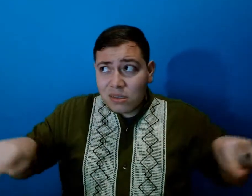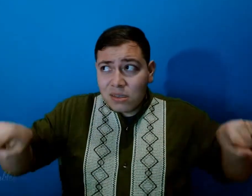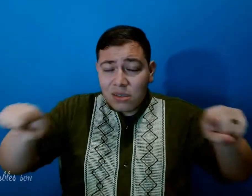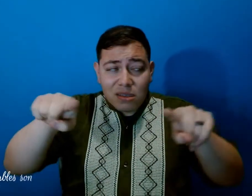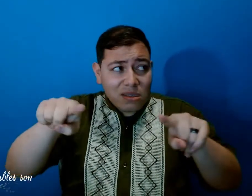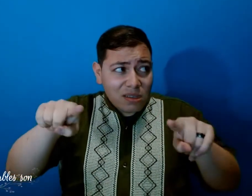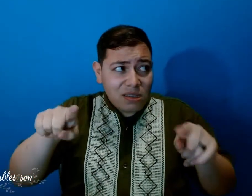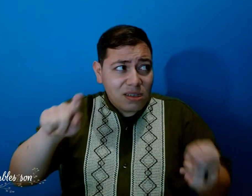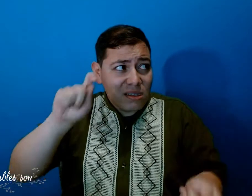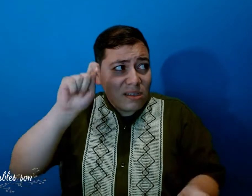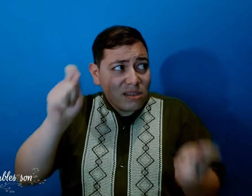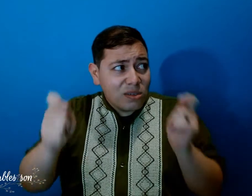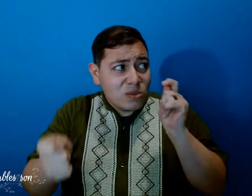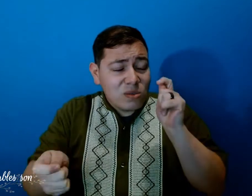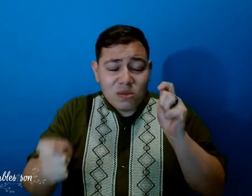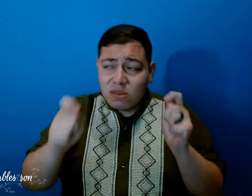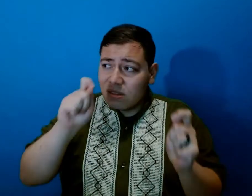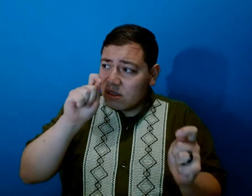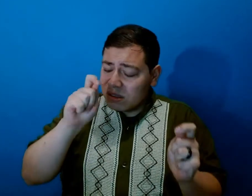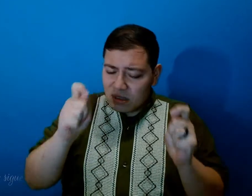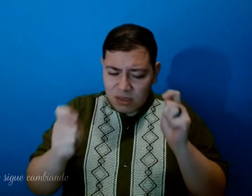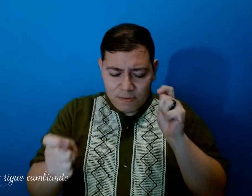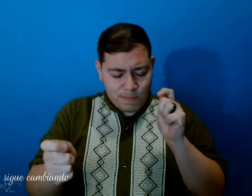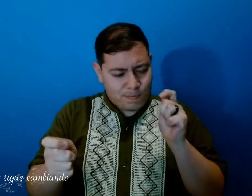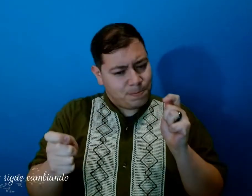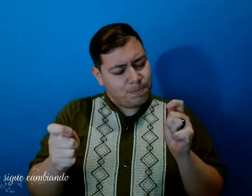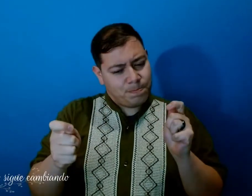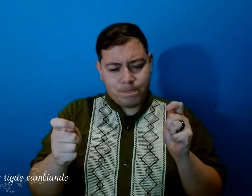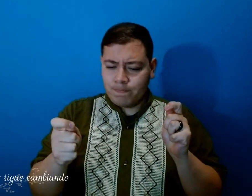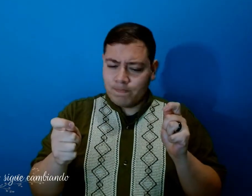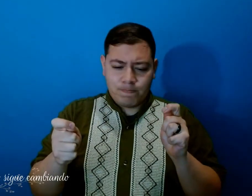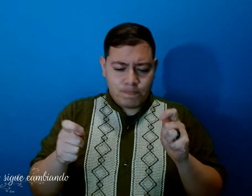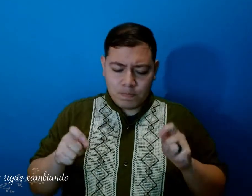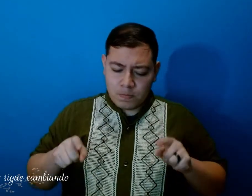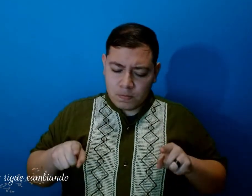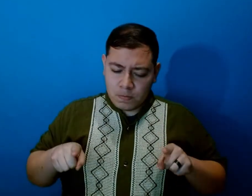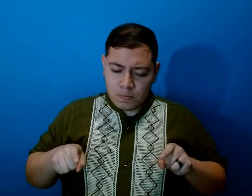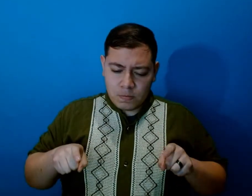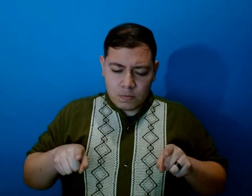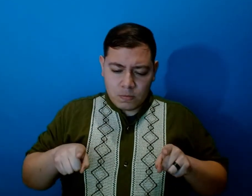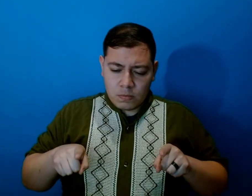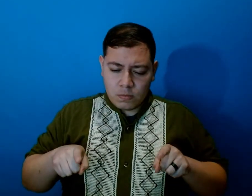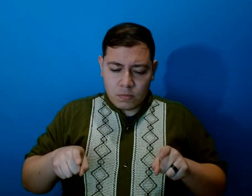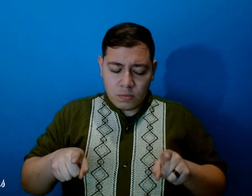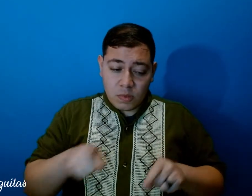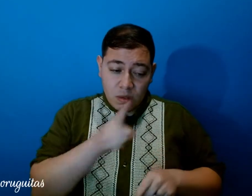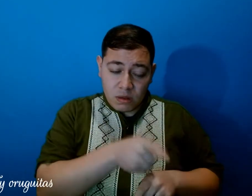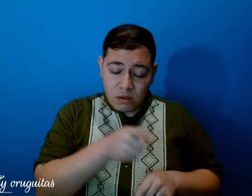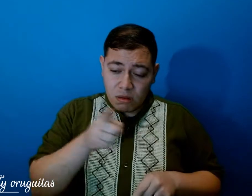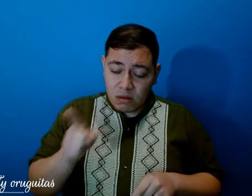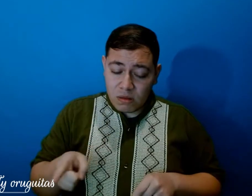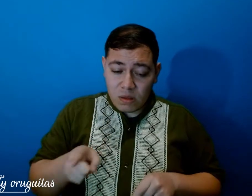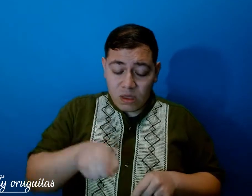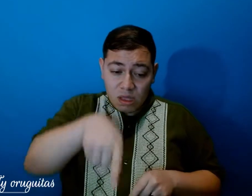inseparables son Y el tiempo sigue cambiando Ay, oruguitas